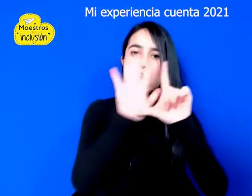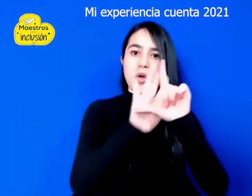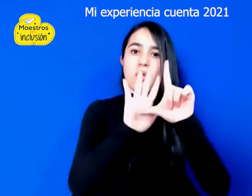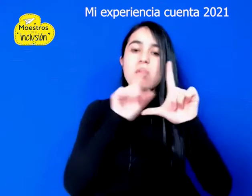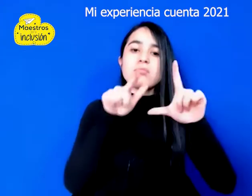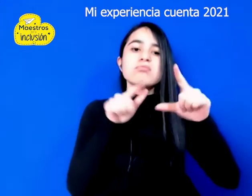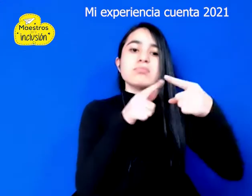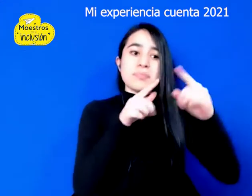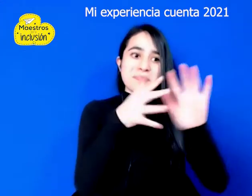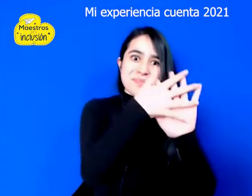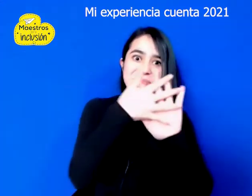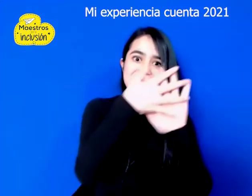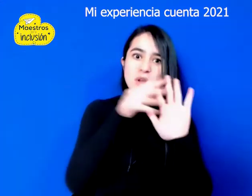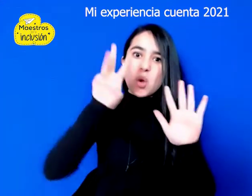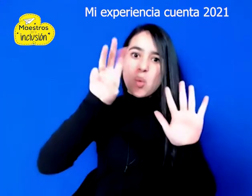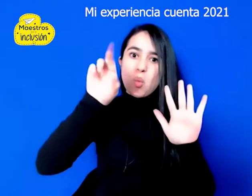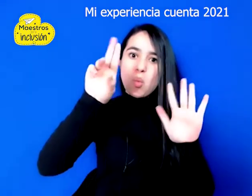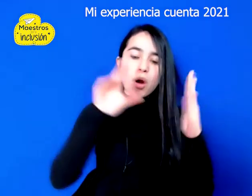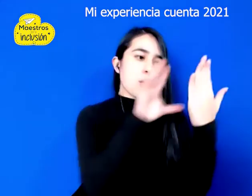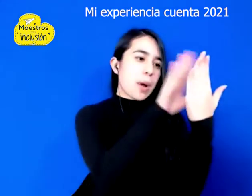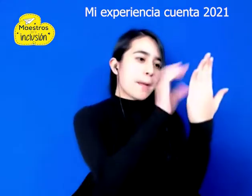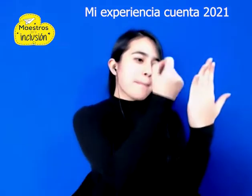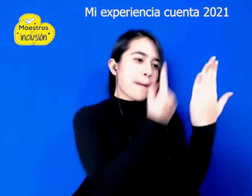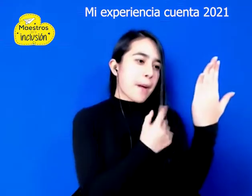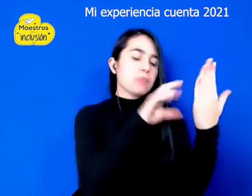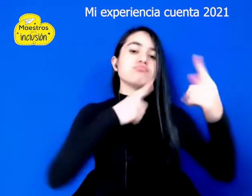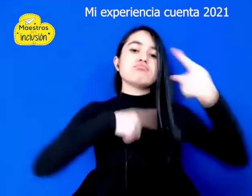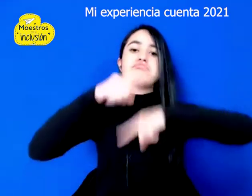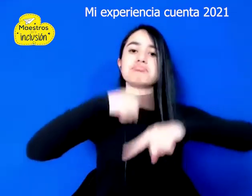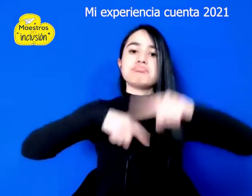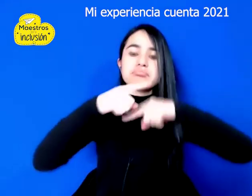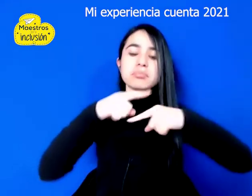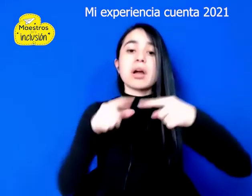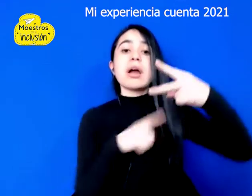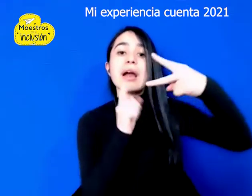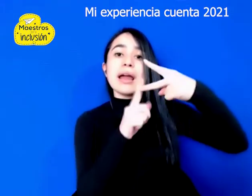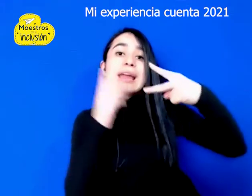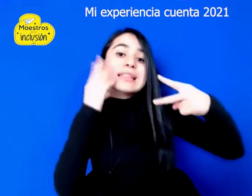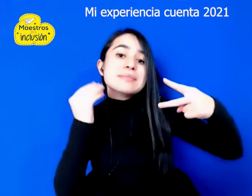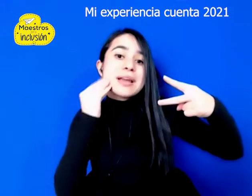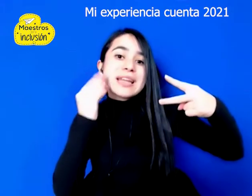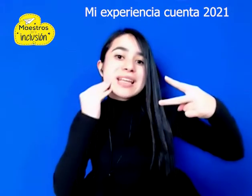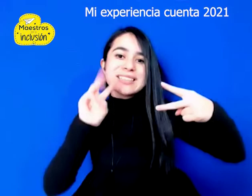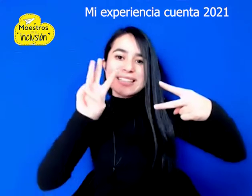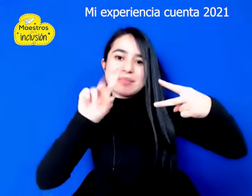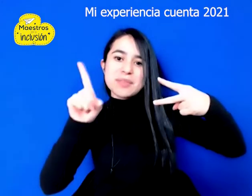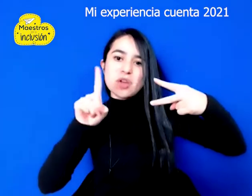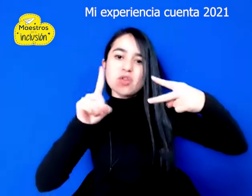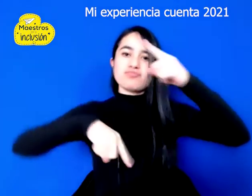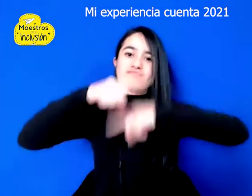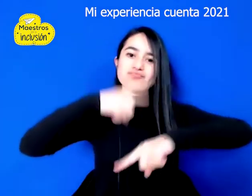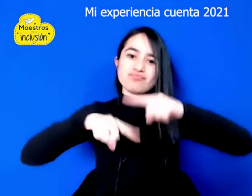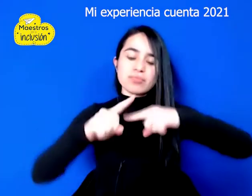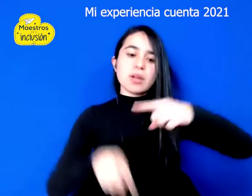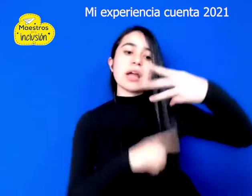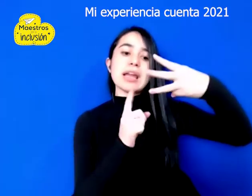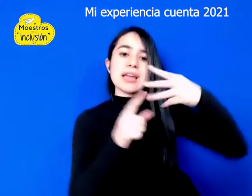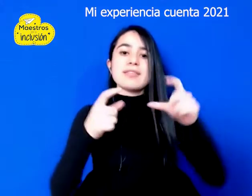información de la ficha de la experiencia y el relato de su práctica pedagógica y copia del documento de identificación a través del